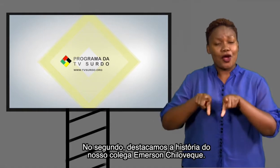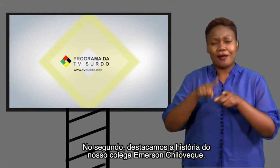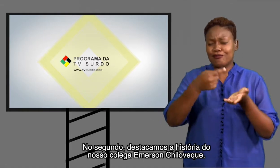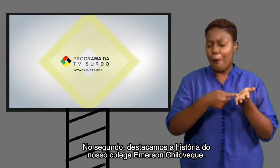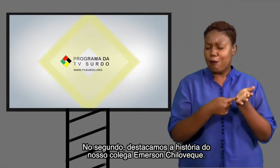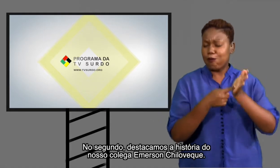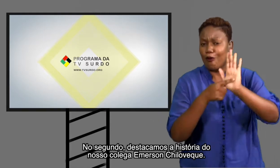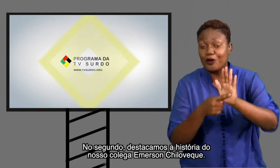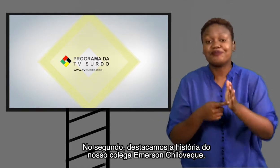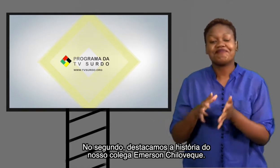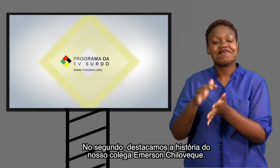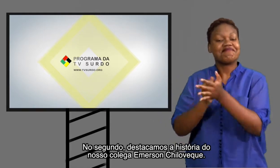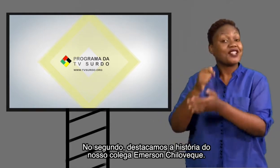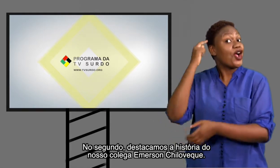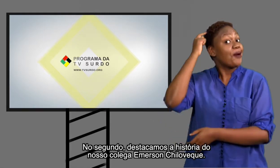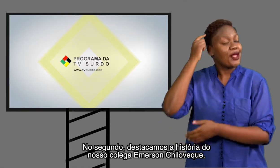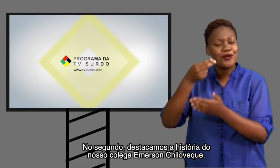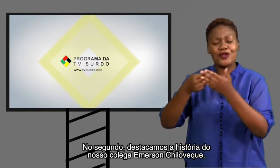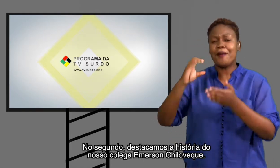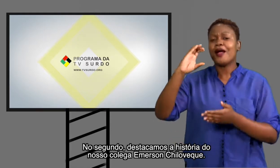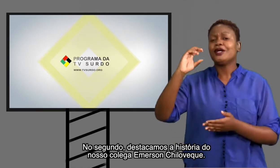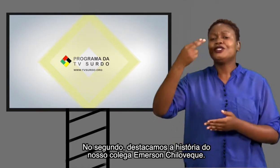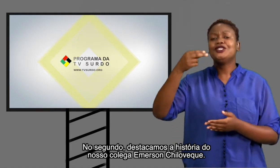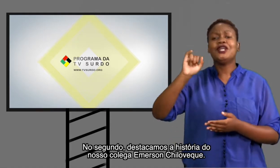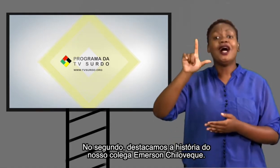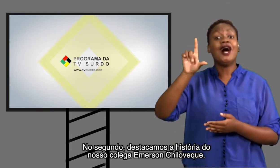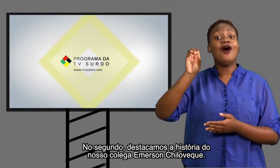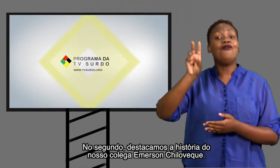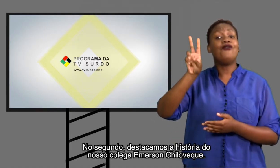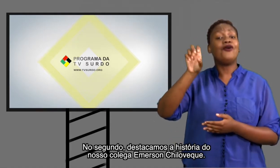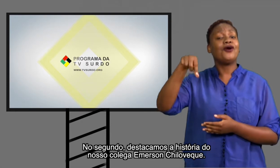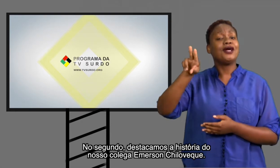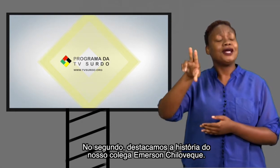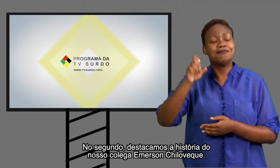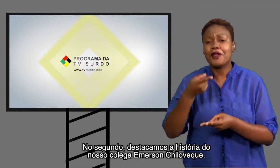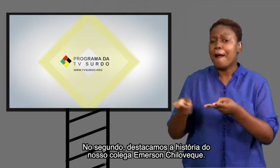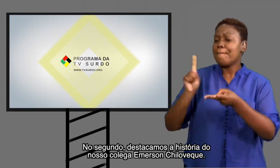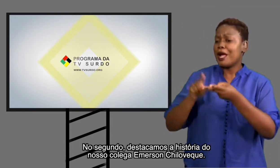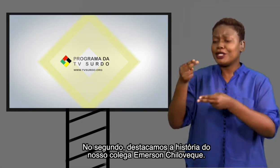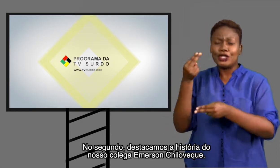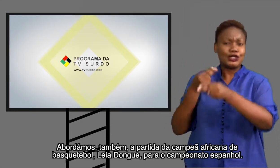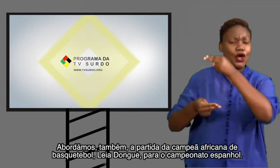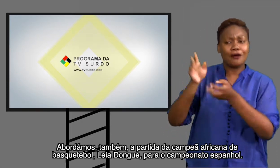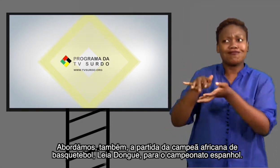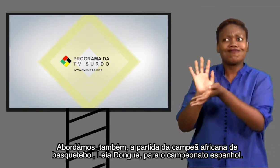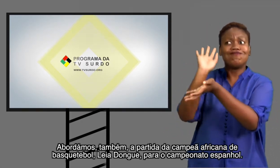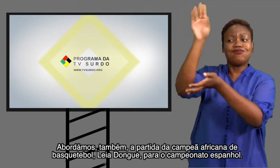destacamos a história do nosso colega Emerson Chilovec. Abordamos também